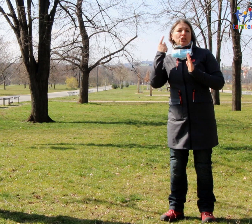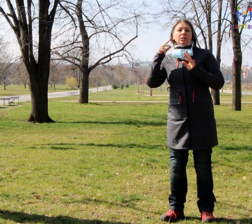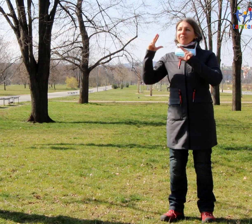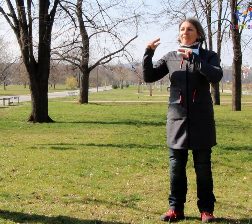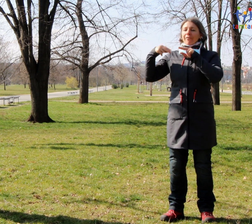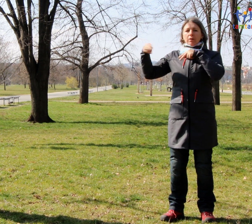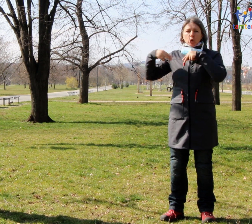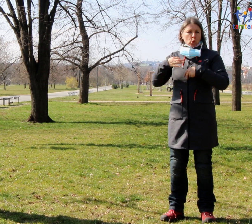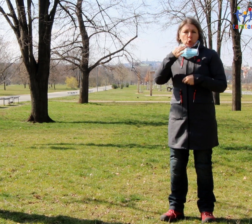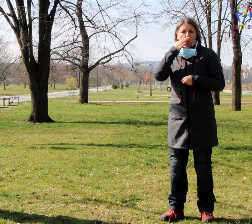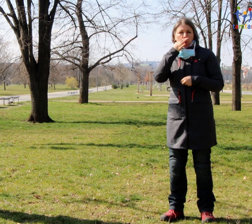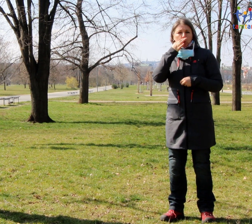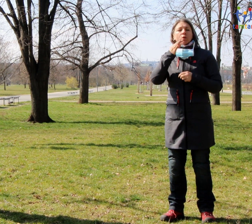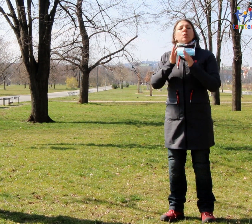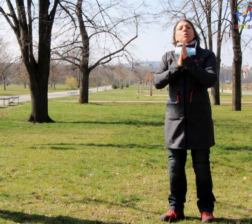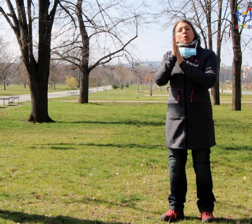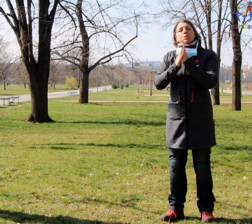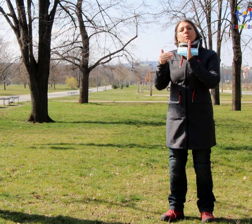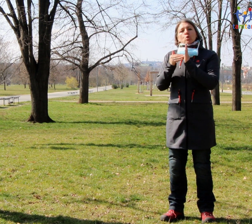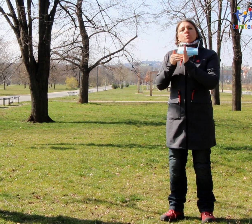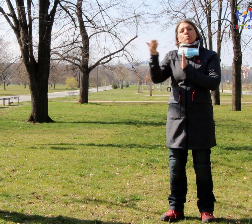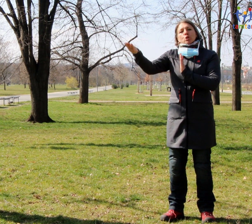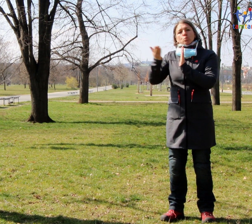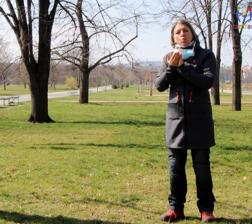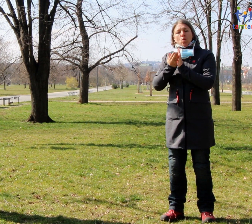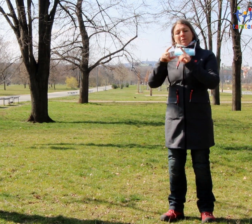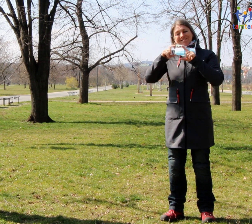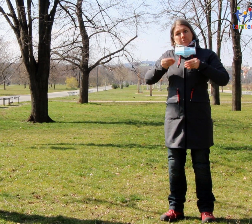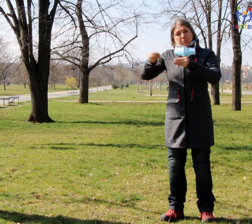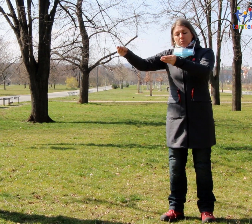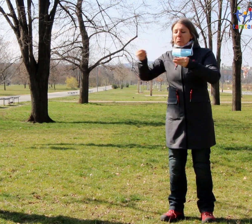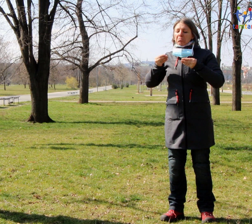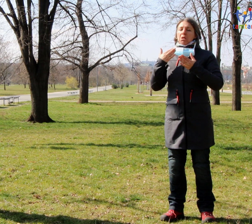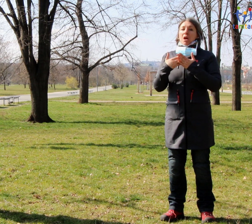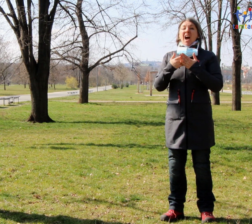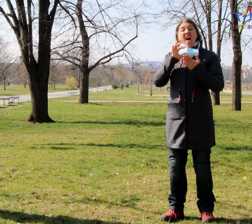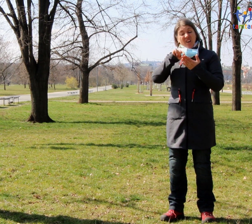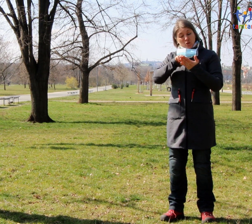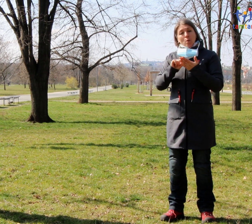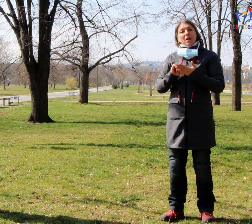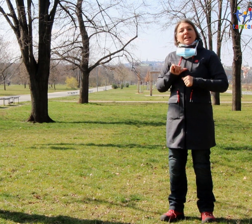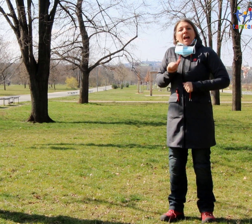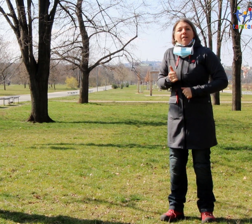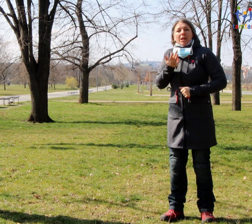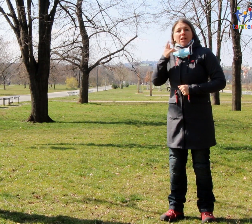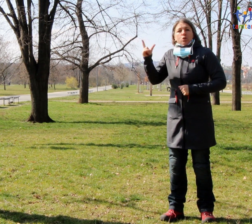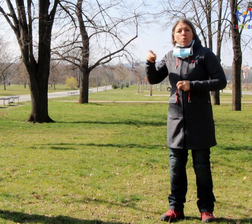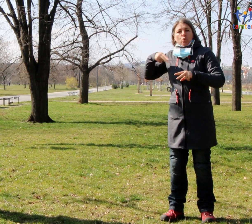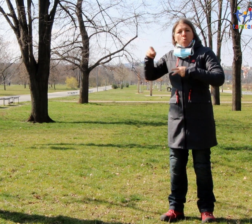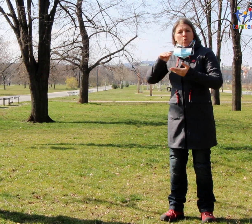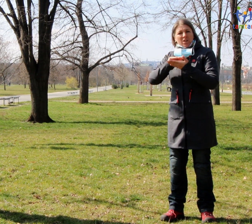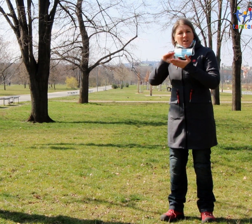A mít i připravený návrh způsobu, jak spolu budeme komunikovat.